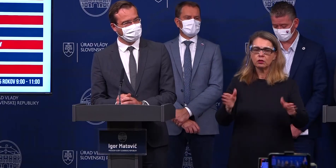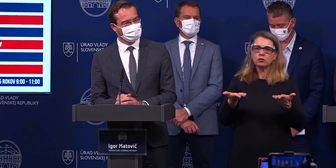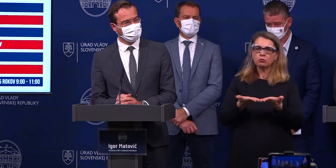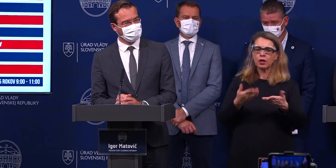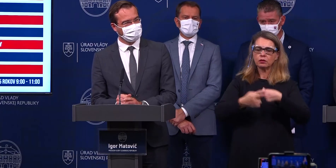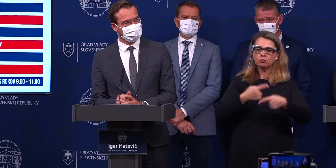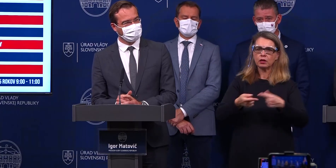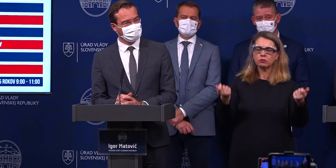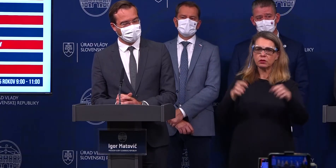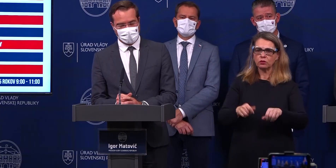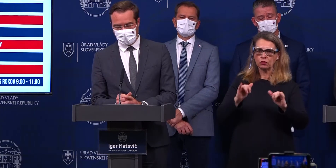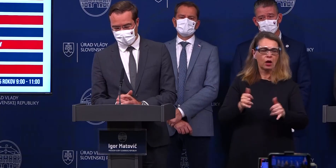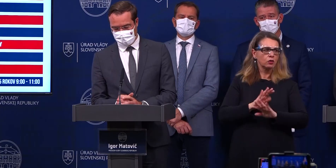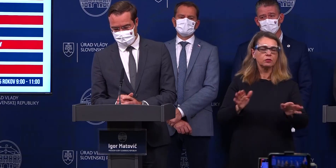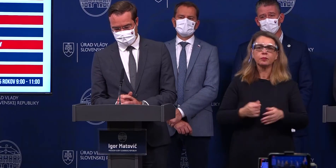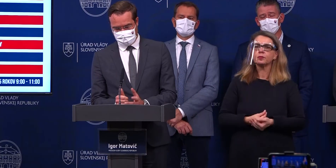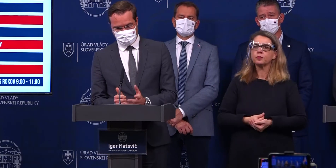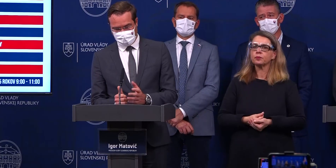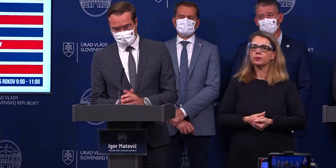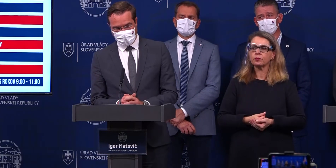tie prevádzky, ktoré majú byť zatvorené. Ďakujem.